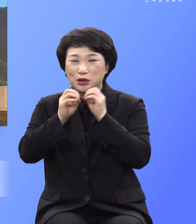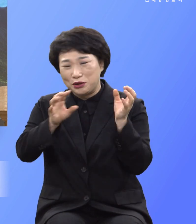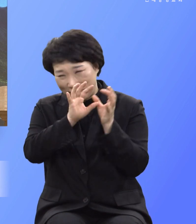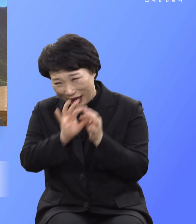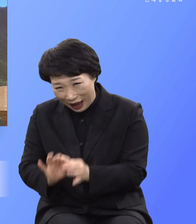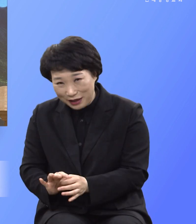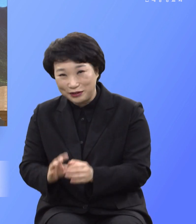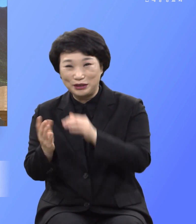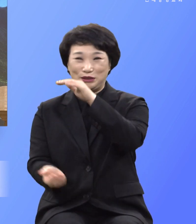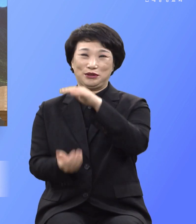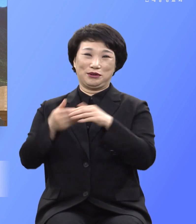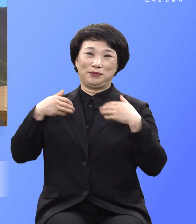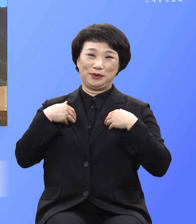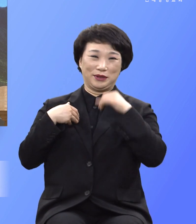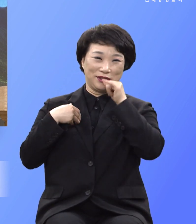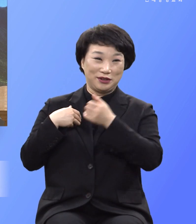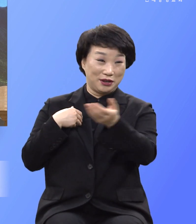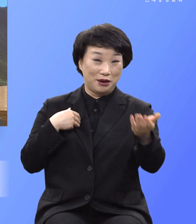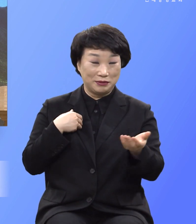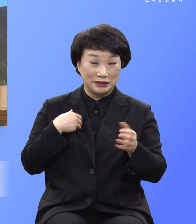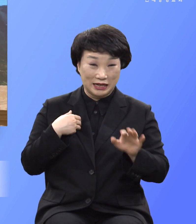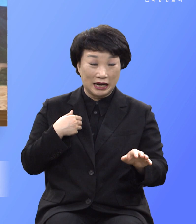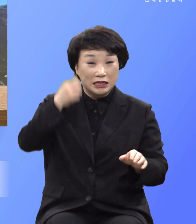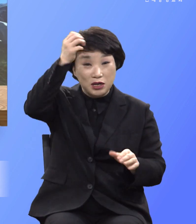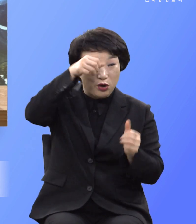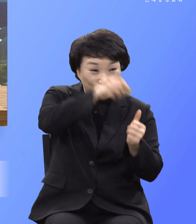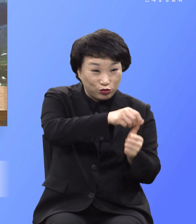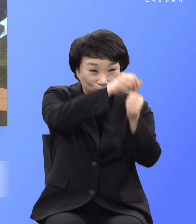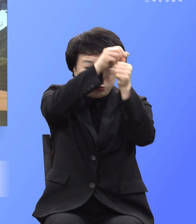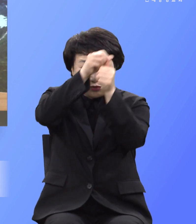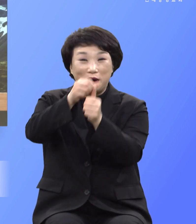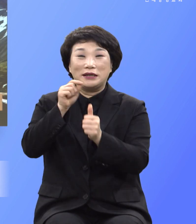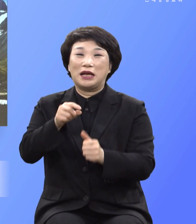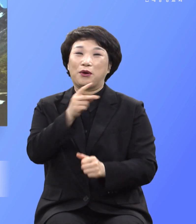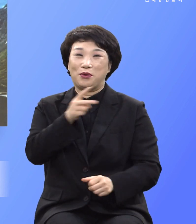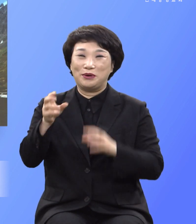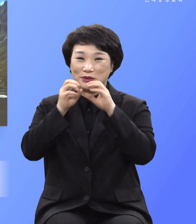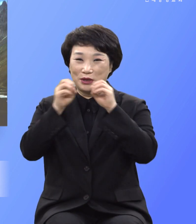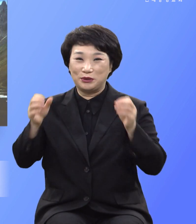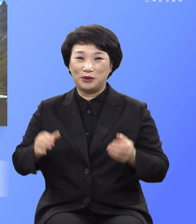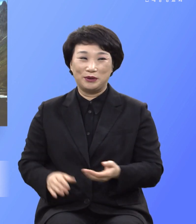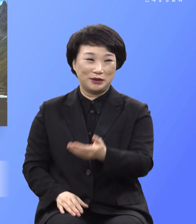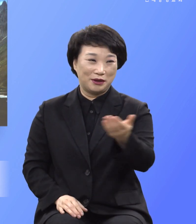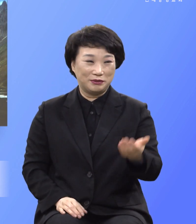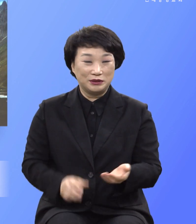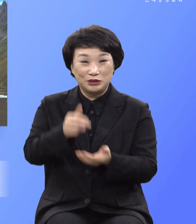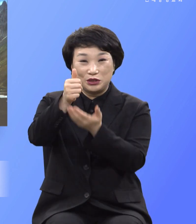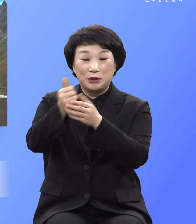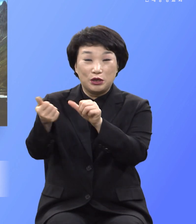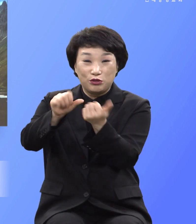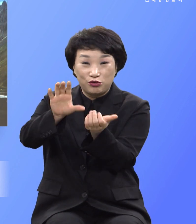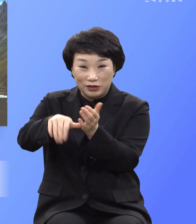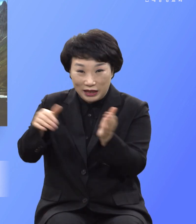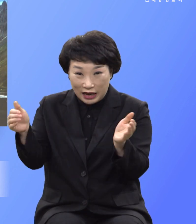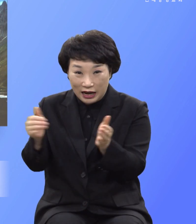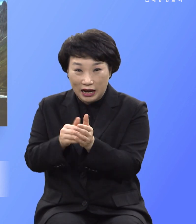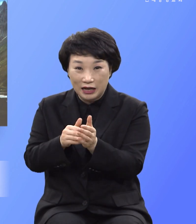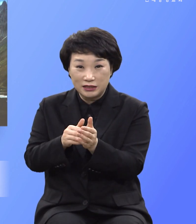것입니다 그래서 영혼을 살려내는 것입니다 그래서 주님은 죽기까지 그 이상의 더